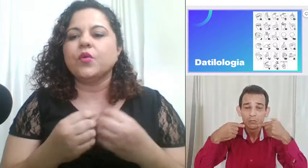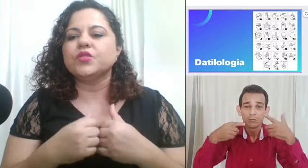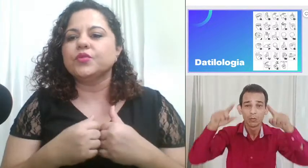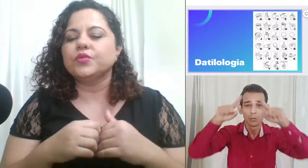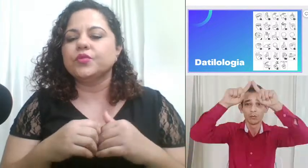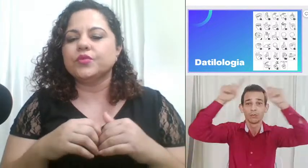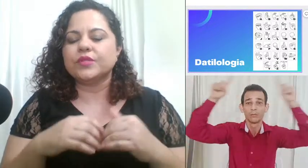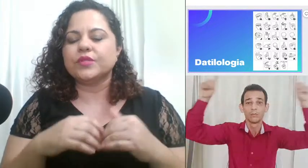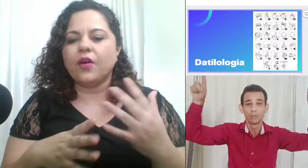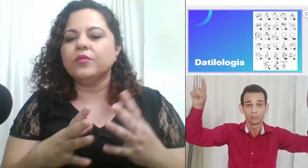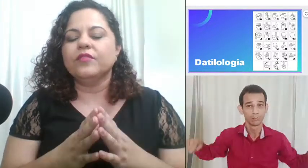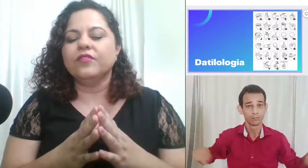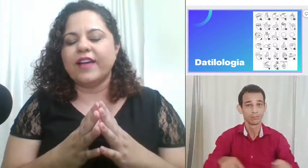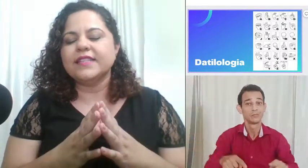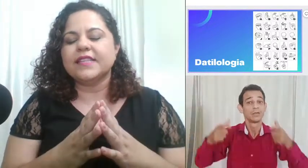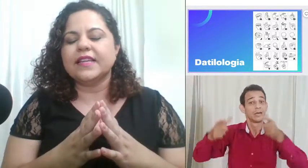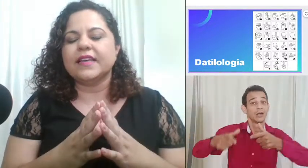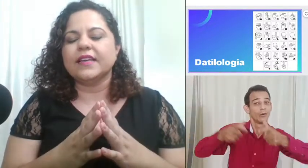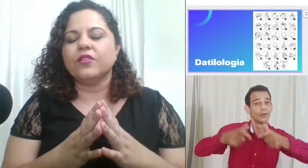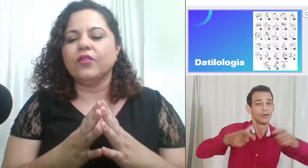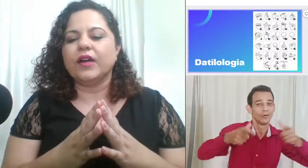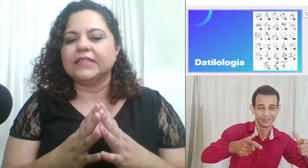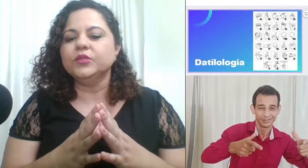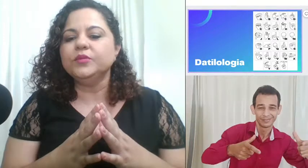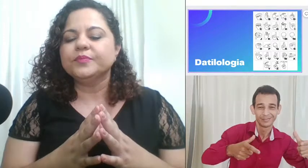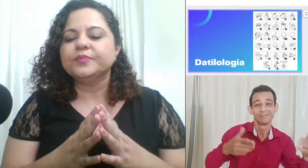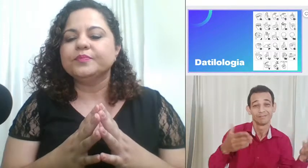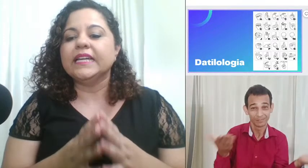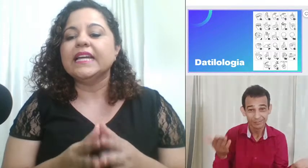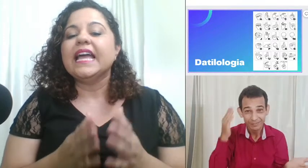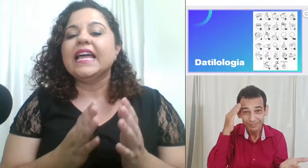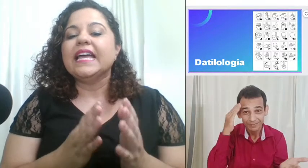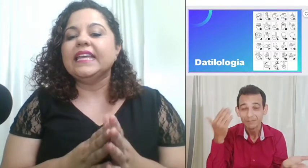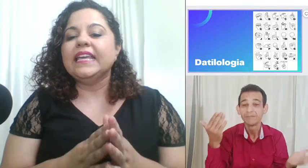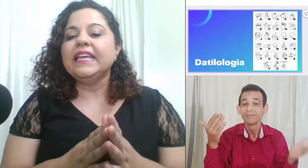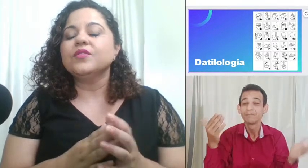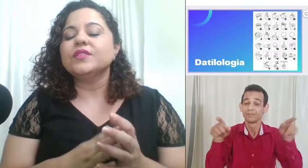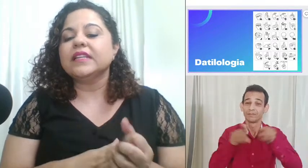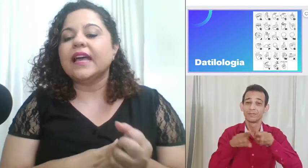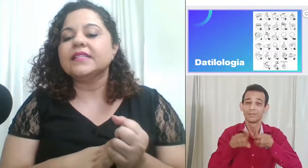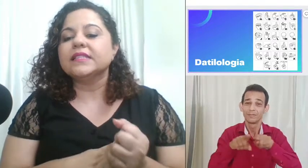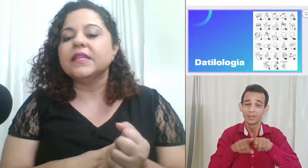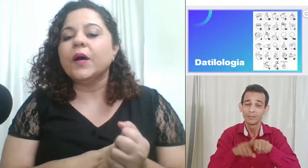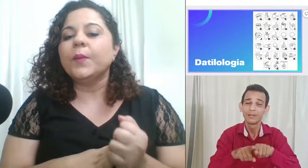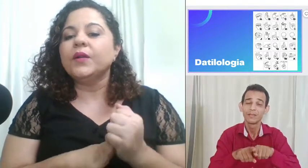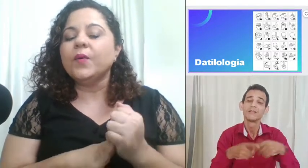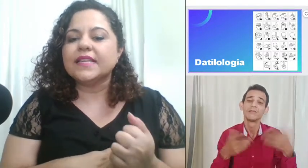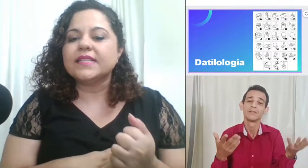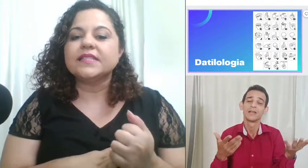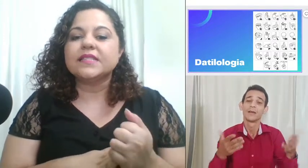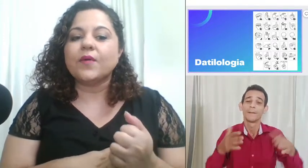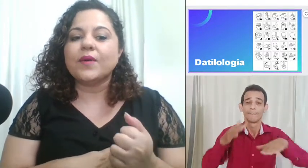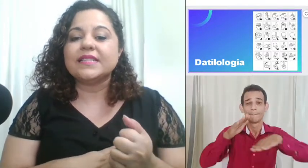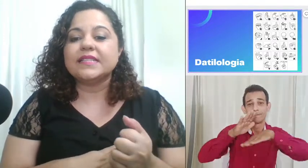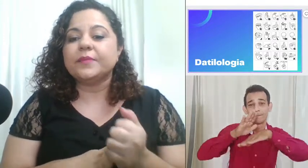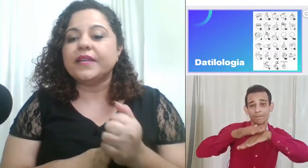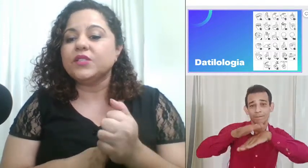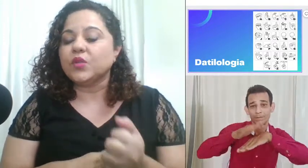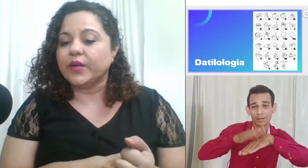o sinal vai ser colocado e os sinais não manuais que são as expressões